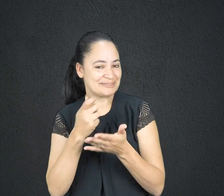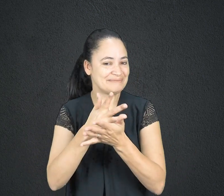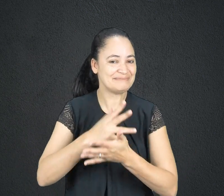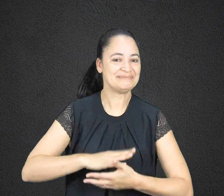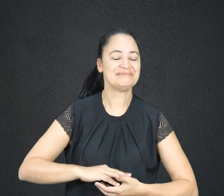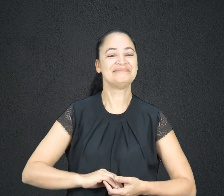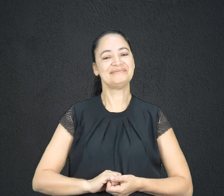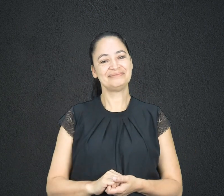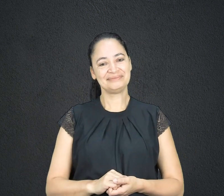Acesse seu